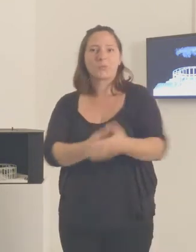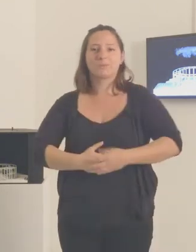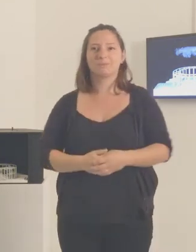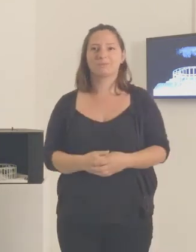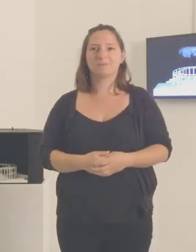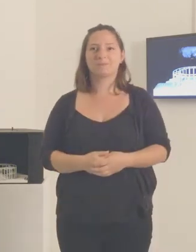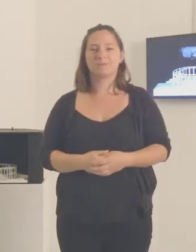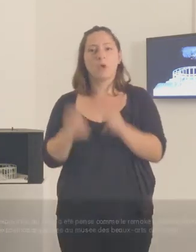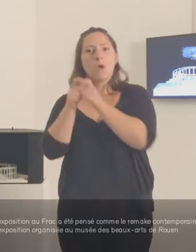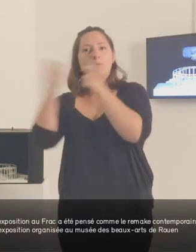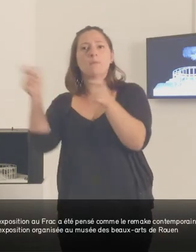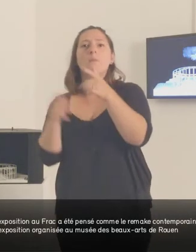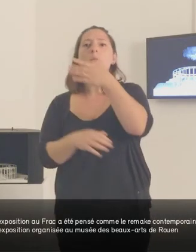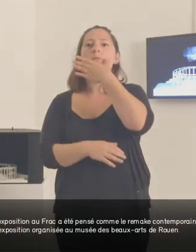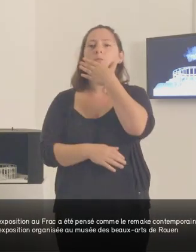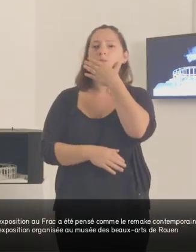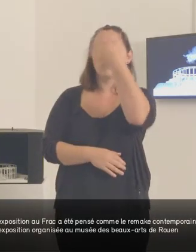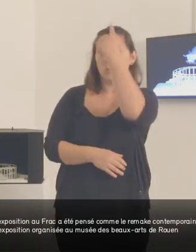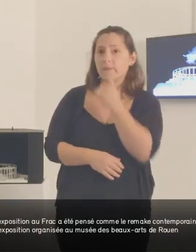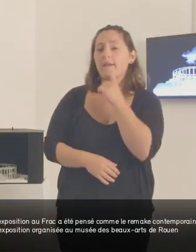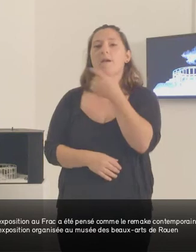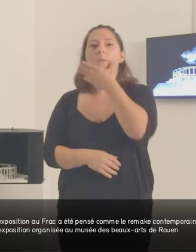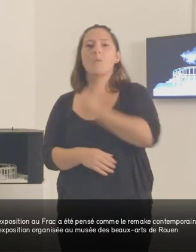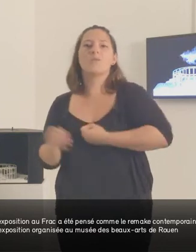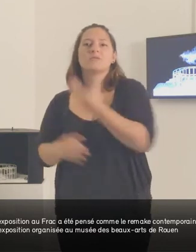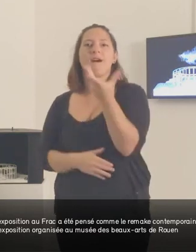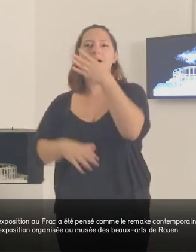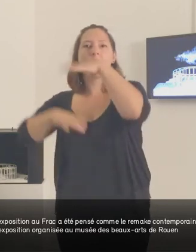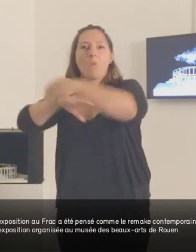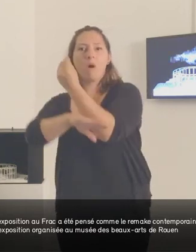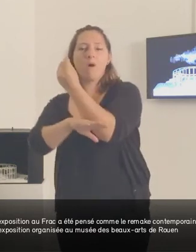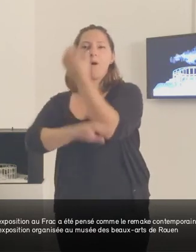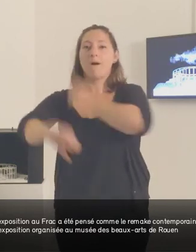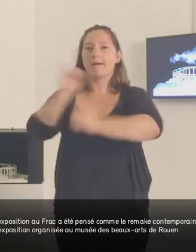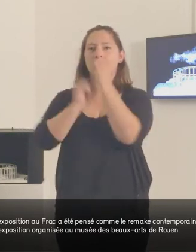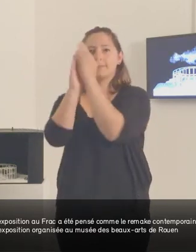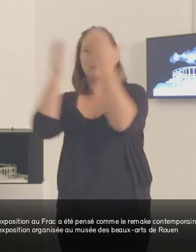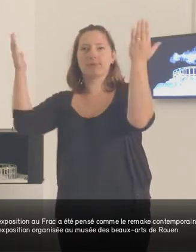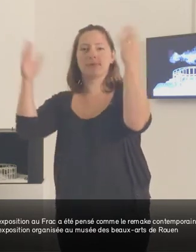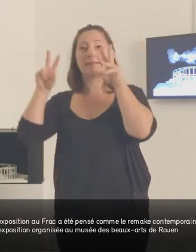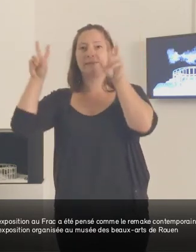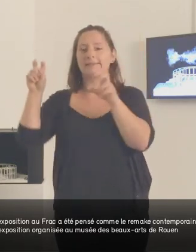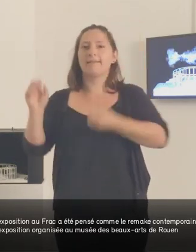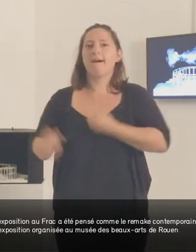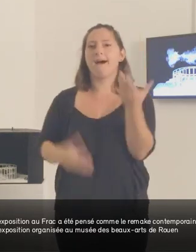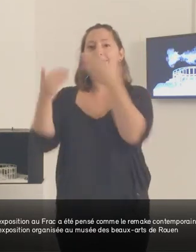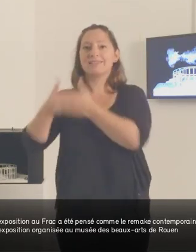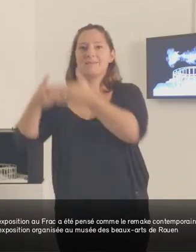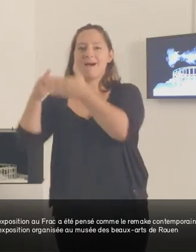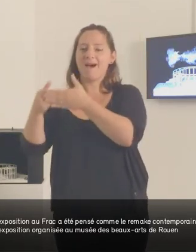déjà existant. Le parcours de l'exposition au FRAC a été pensé comme le remake contemporain du parcours de